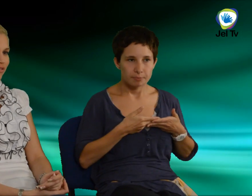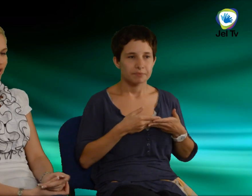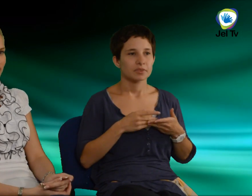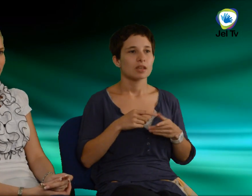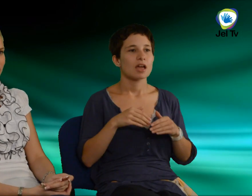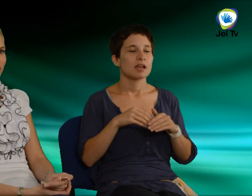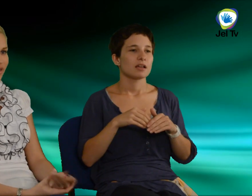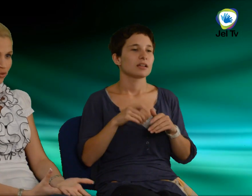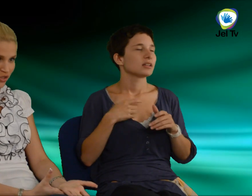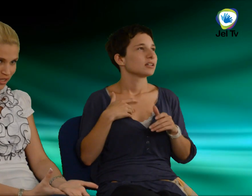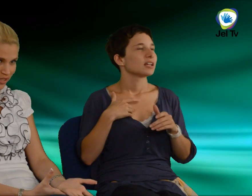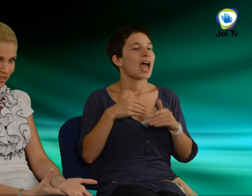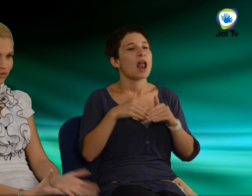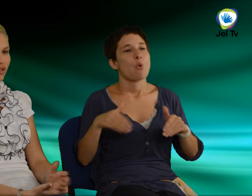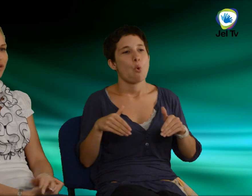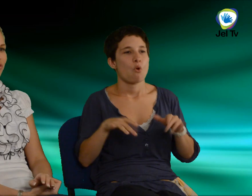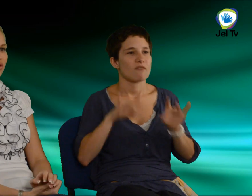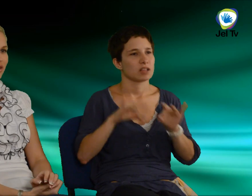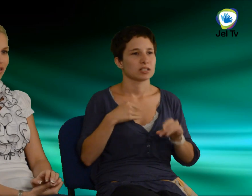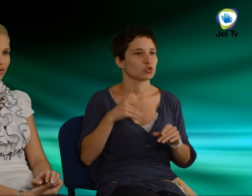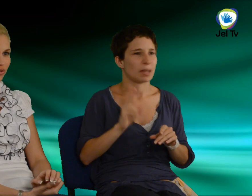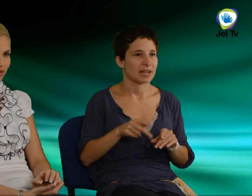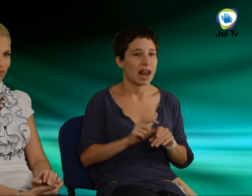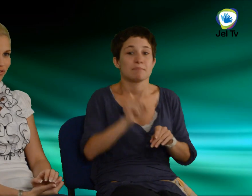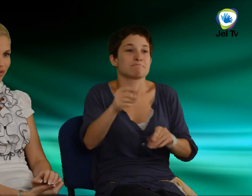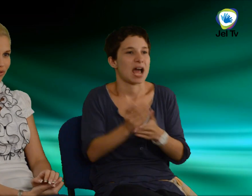részt vennem az előseleit, ezen mondom, rögtön az elődöntőbe vagyok.